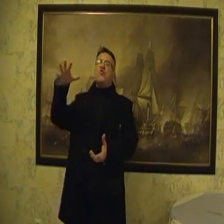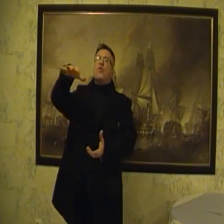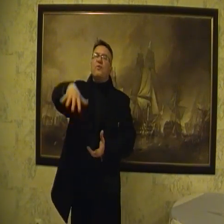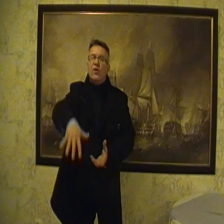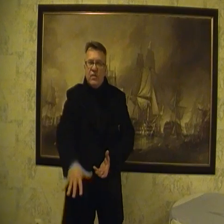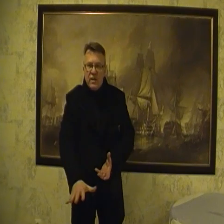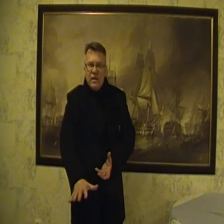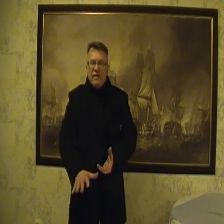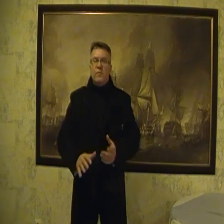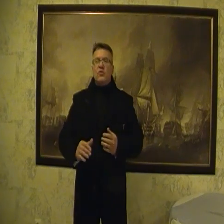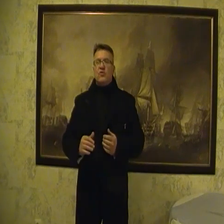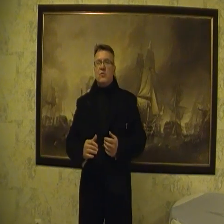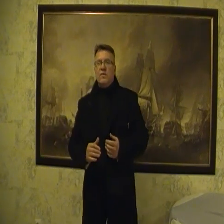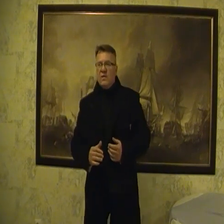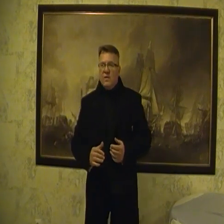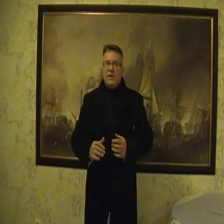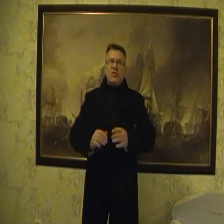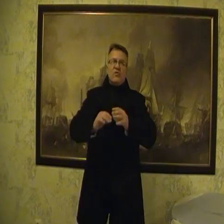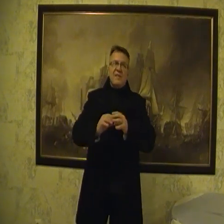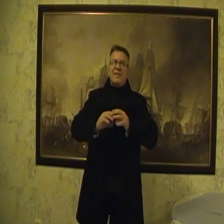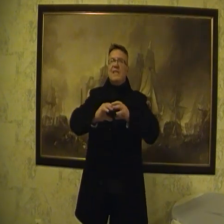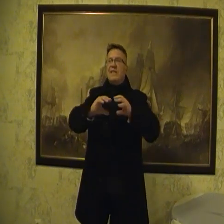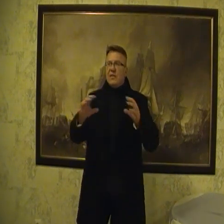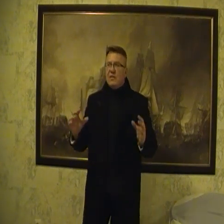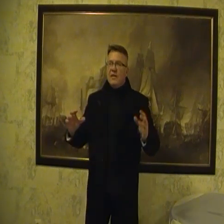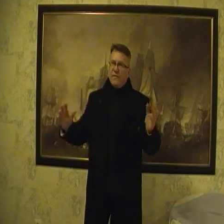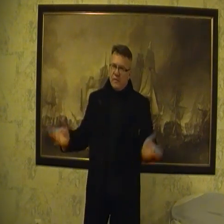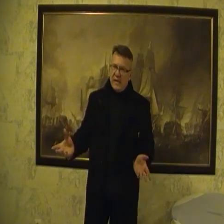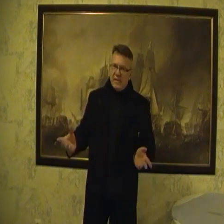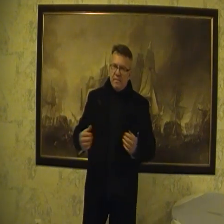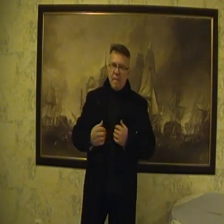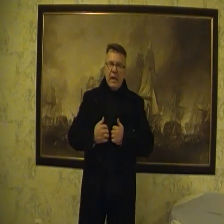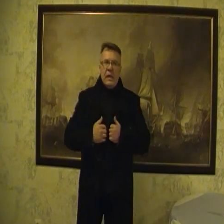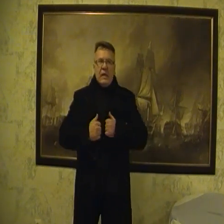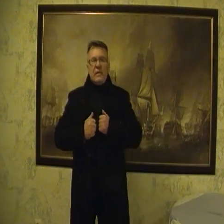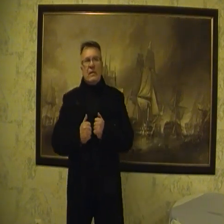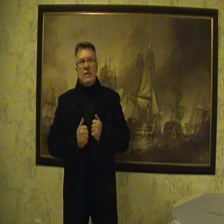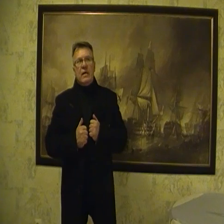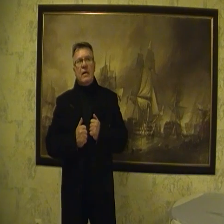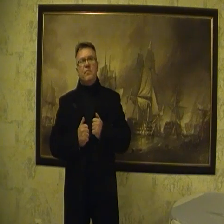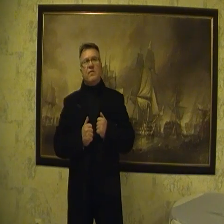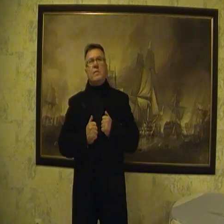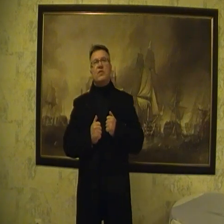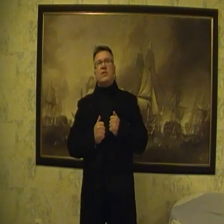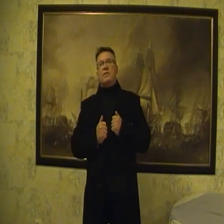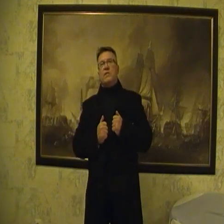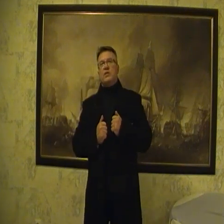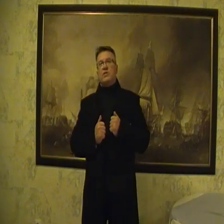utopiony w morzu różnych nieistotnych informacji. powiem Wam jeszcze jedną taką rzecz.